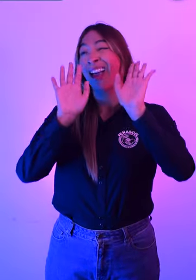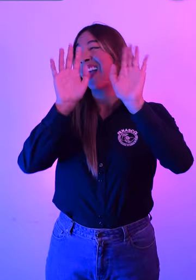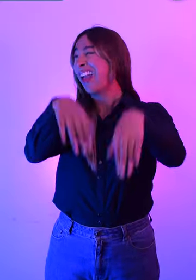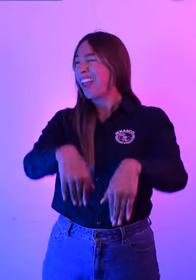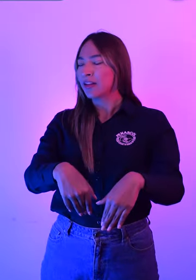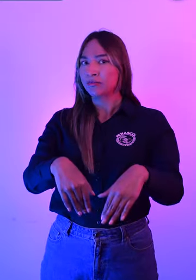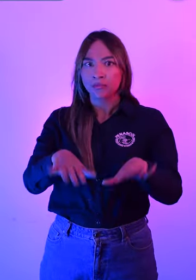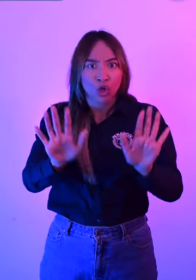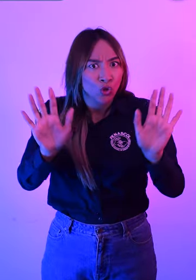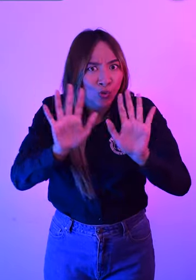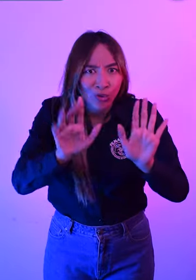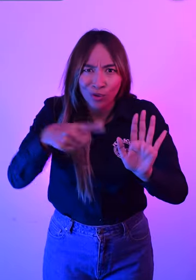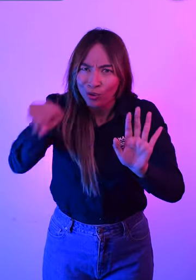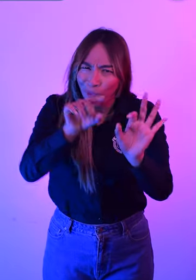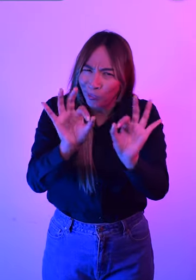5. te pierdas esta oportunidad.